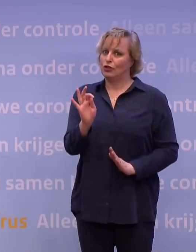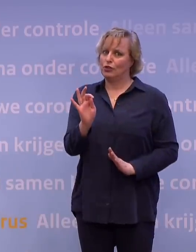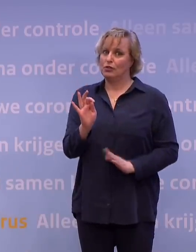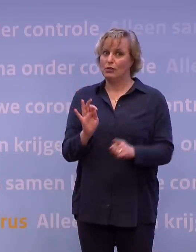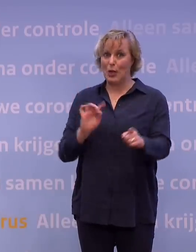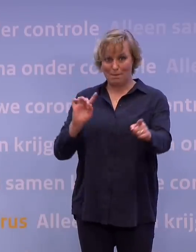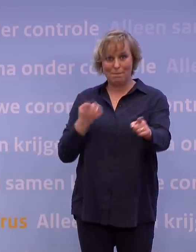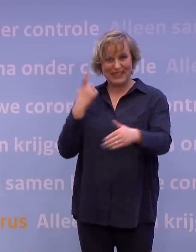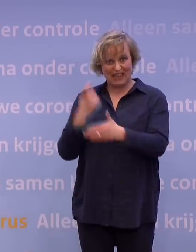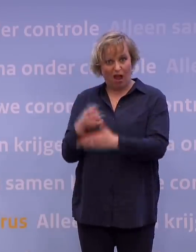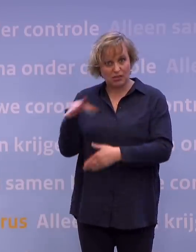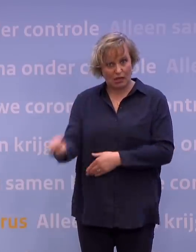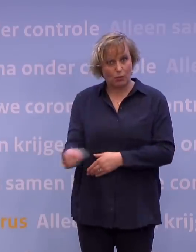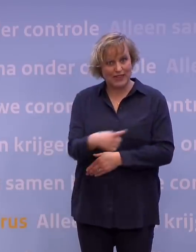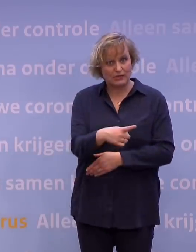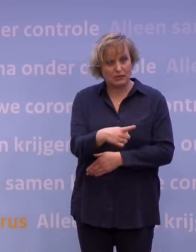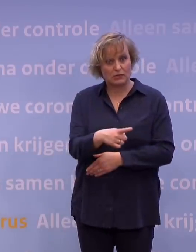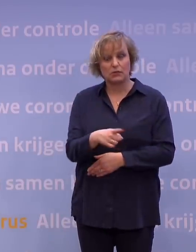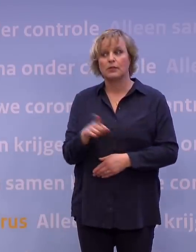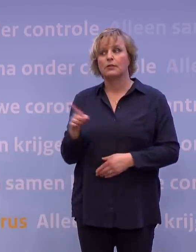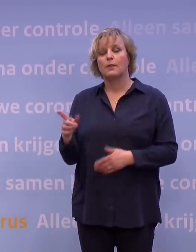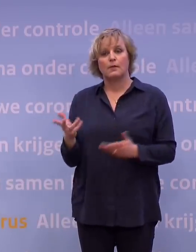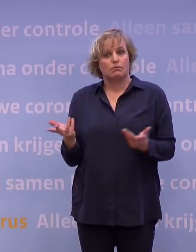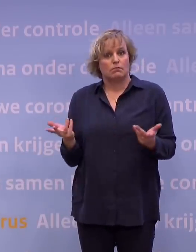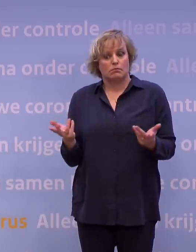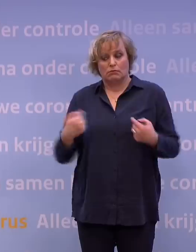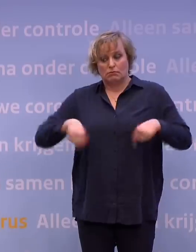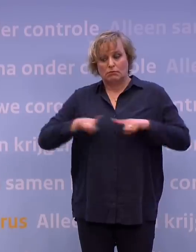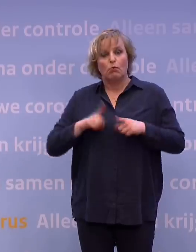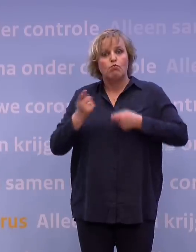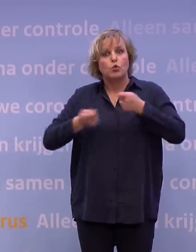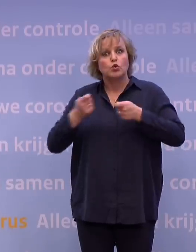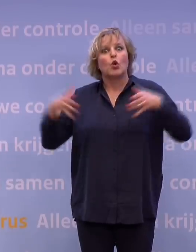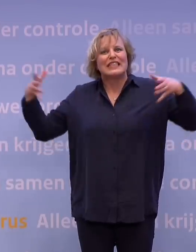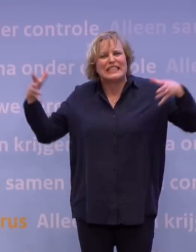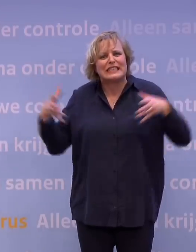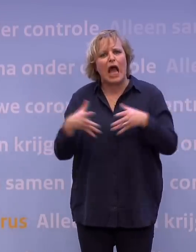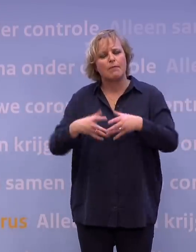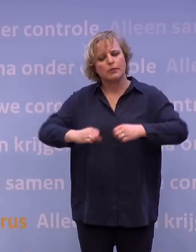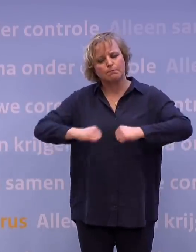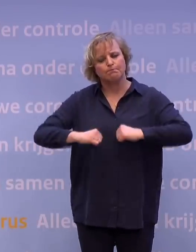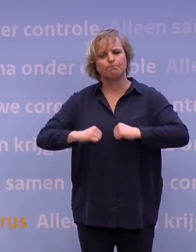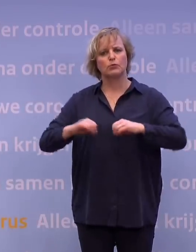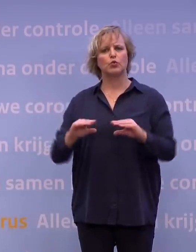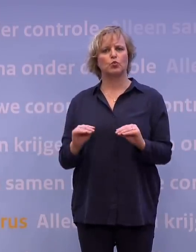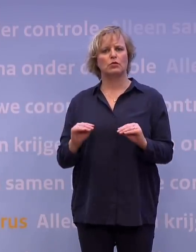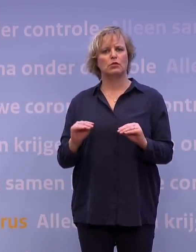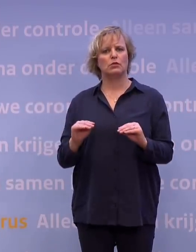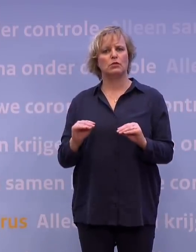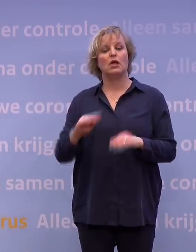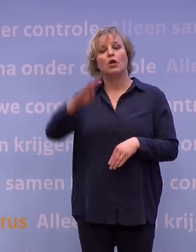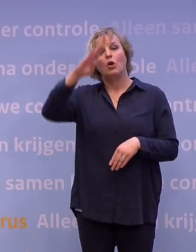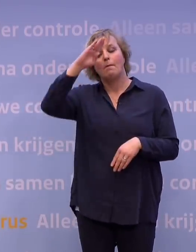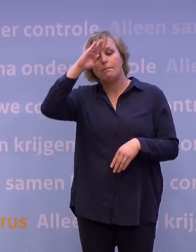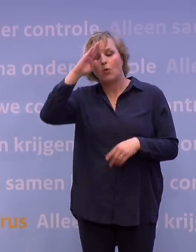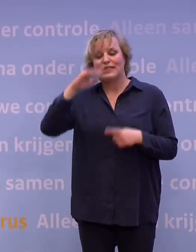Direct hard optreden dus. Ja, hard optreden. Ervoor zorgen dat we met elkaar dit doen. En daar hoort ook bij dat de politie en